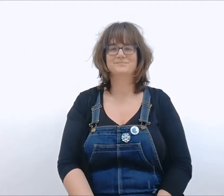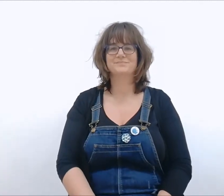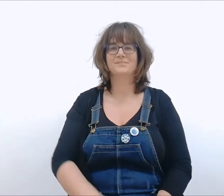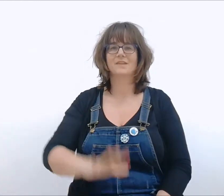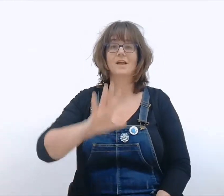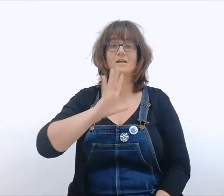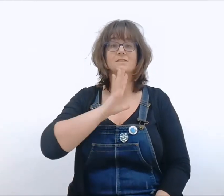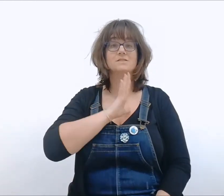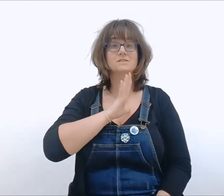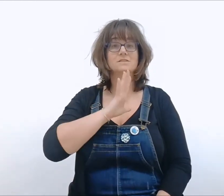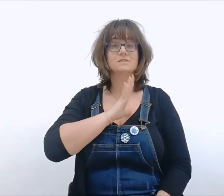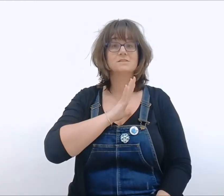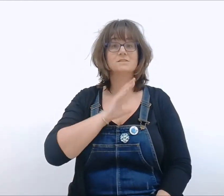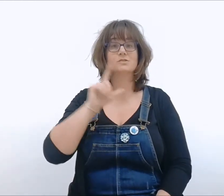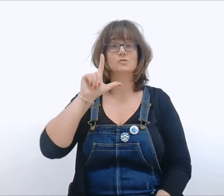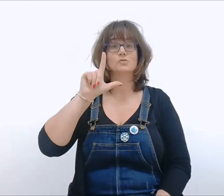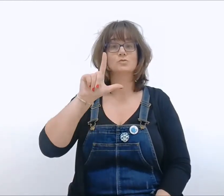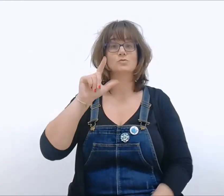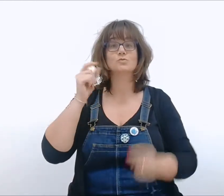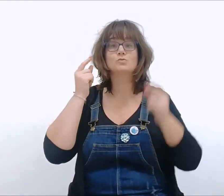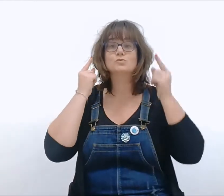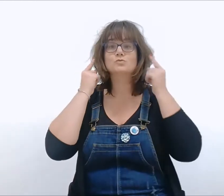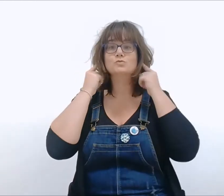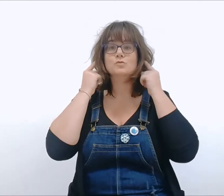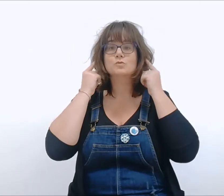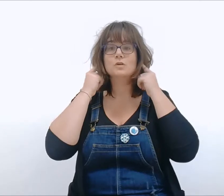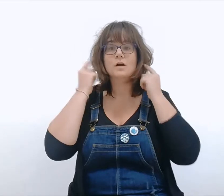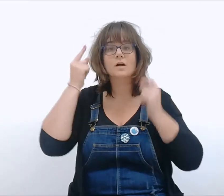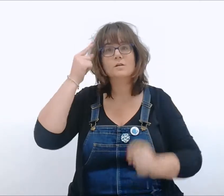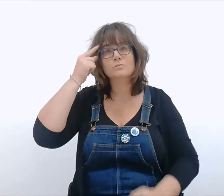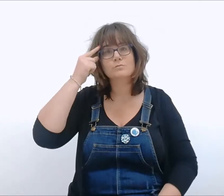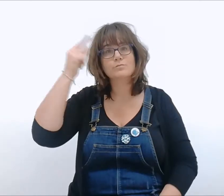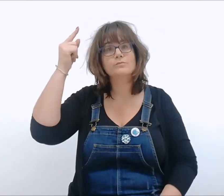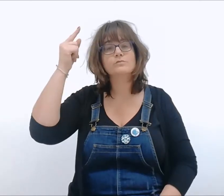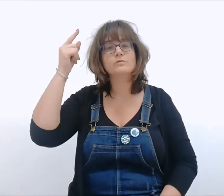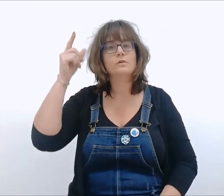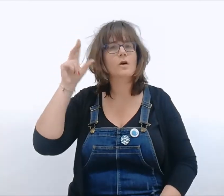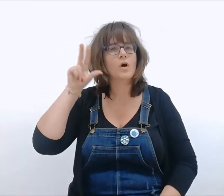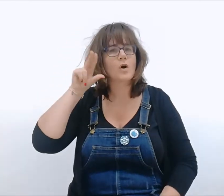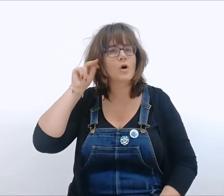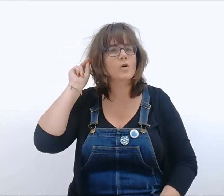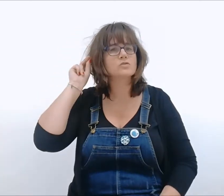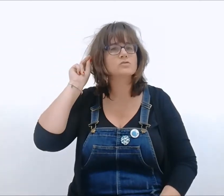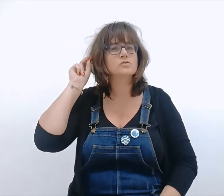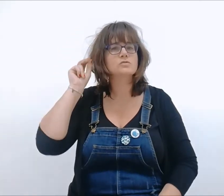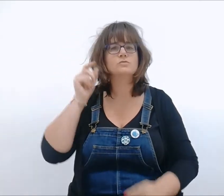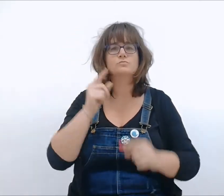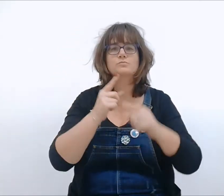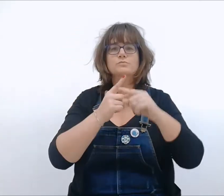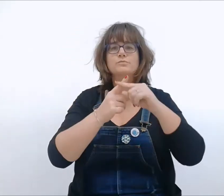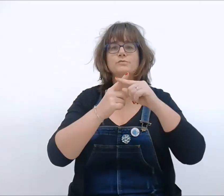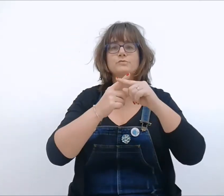J'ai deux oreilles pour entendre et pour